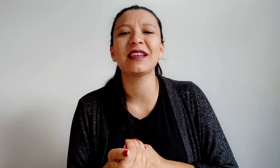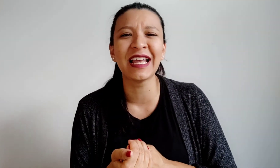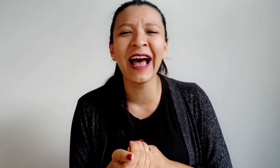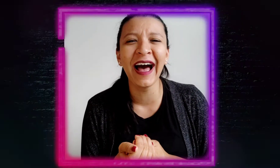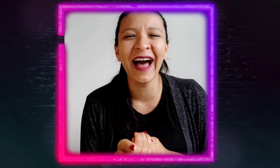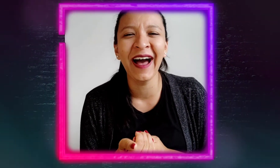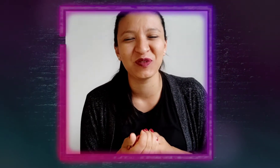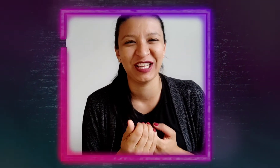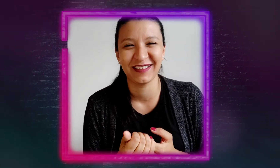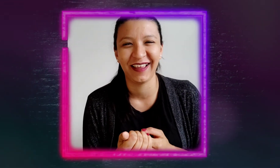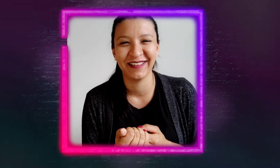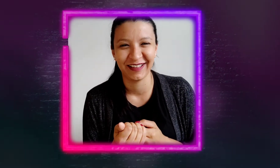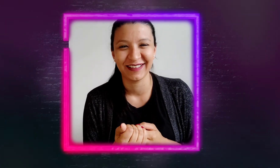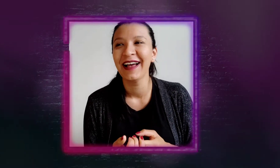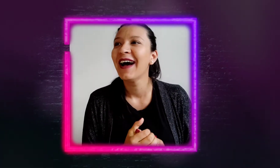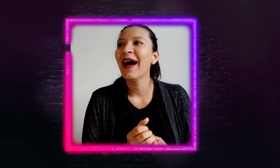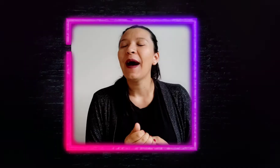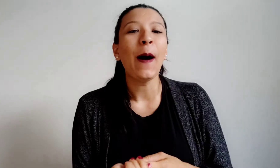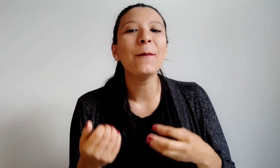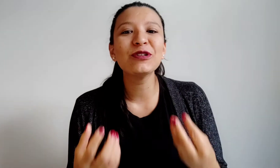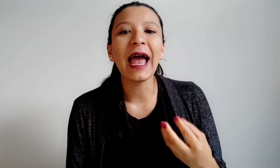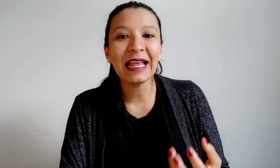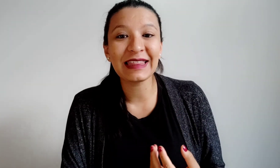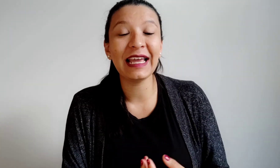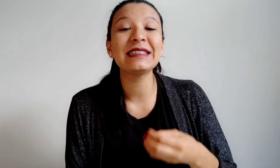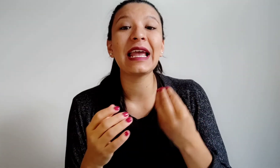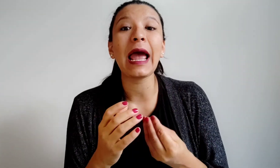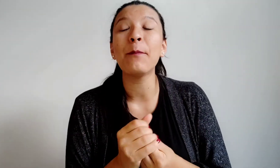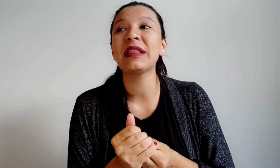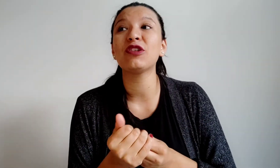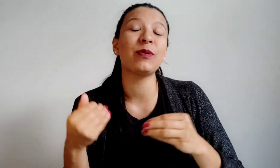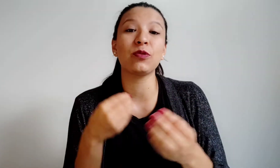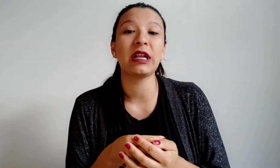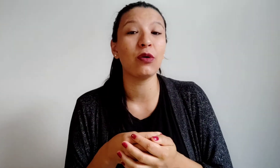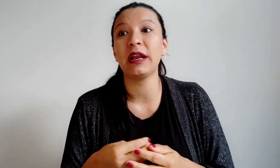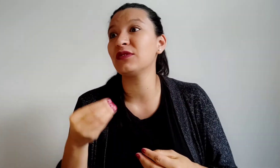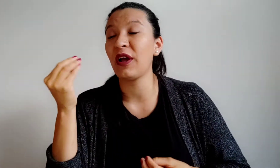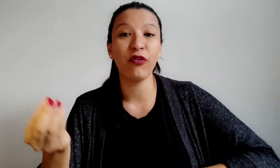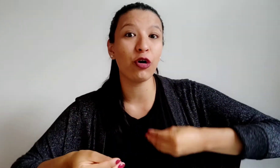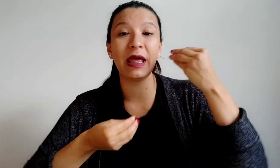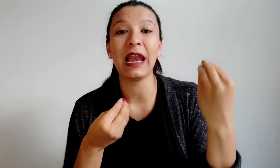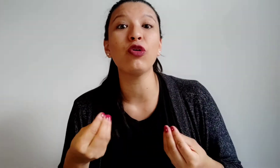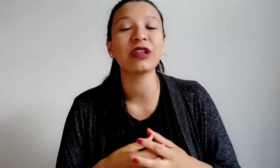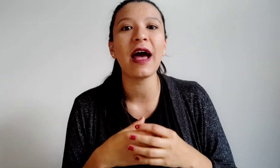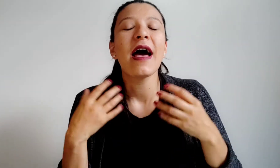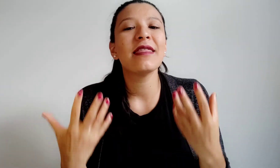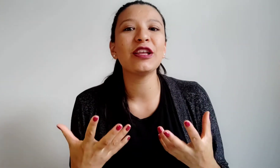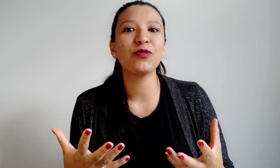se aprende los verbos irregulares de una forma, de la otra, de hecho me